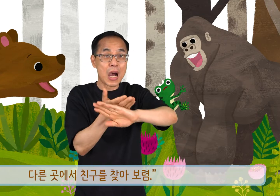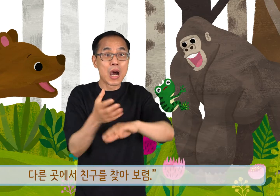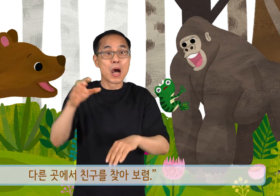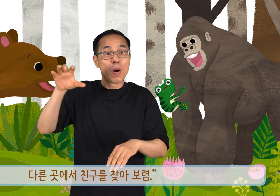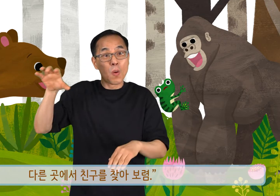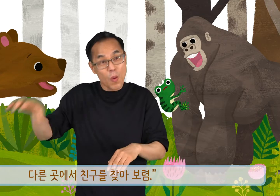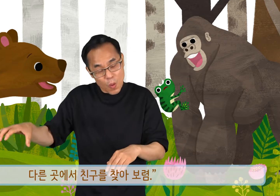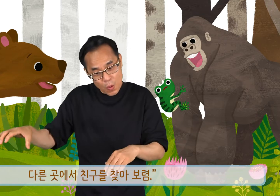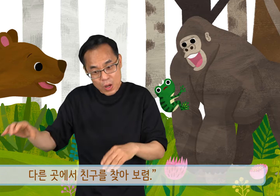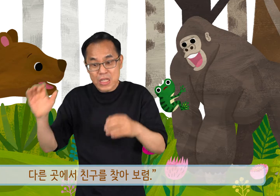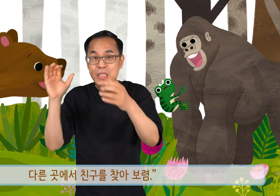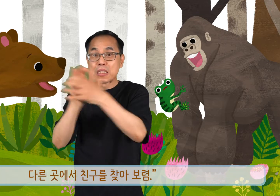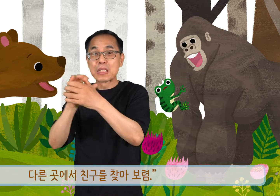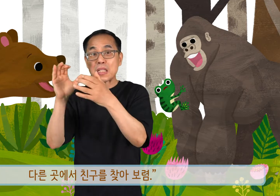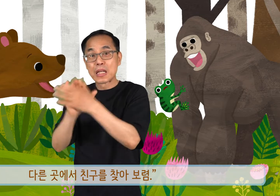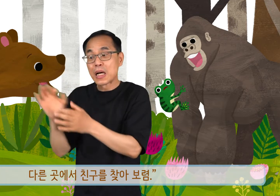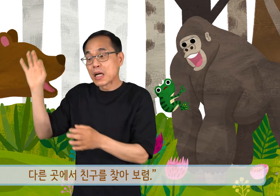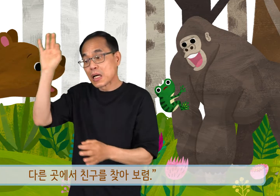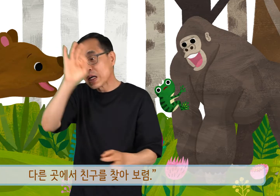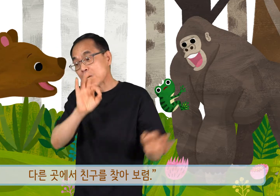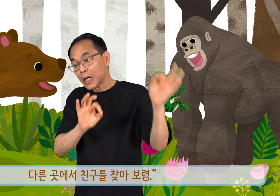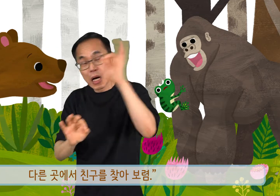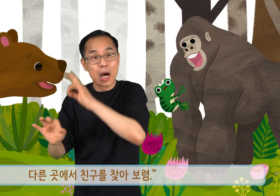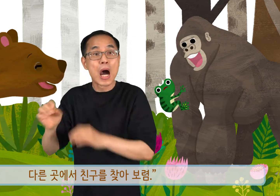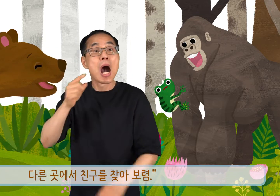다른 곳에서 친구를 찾아보렴.